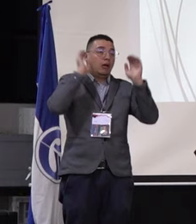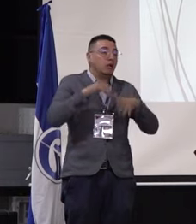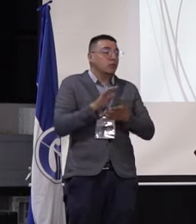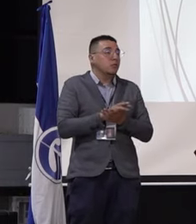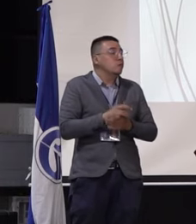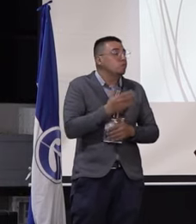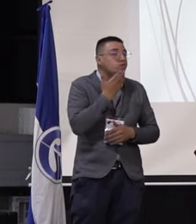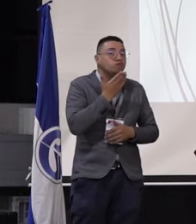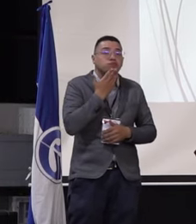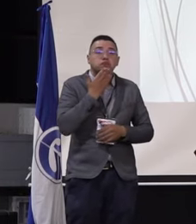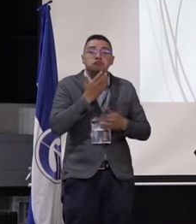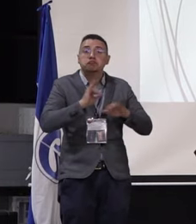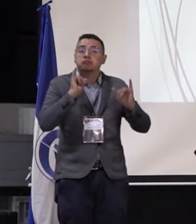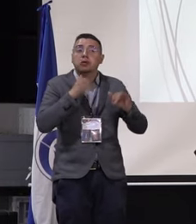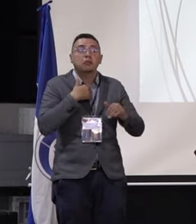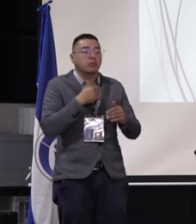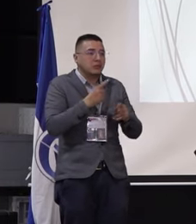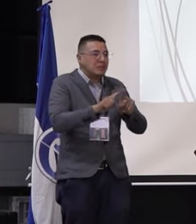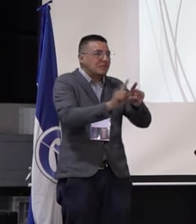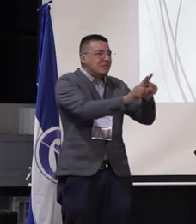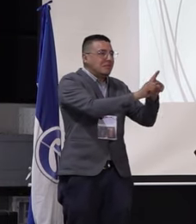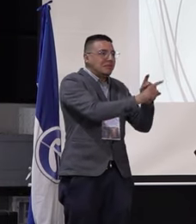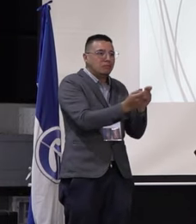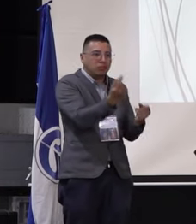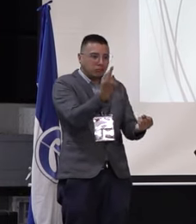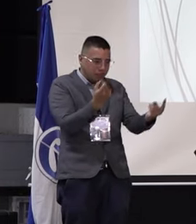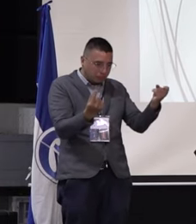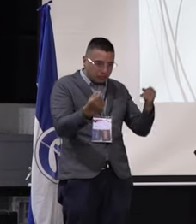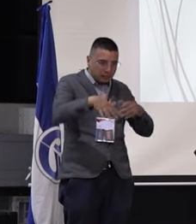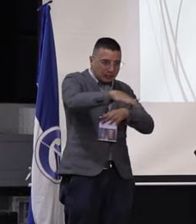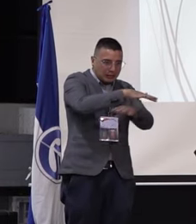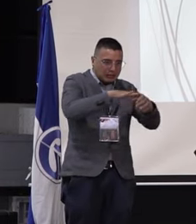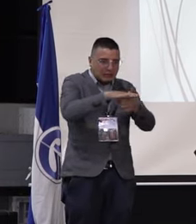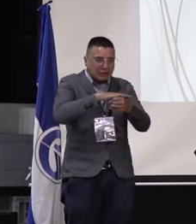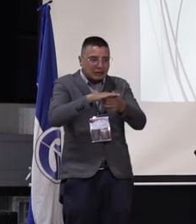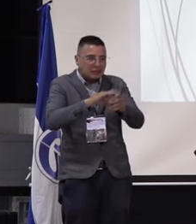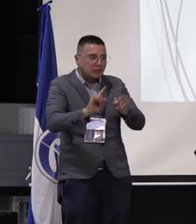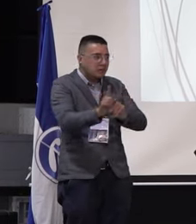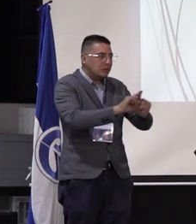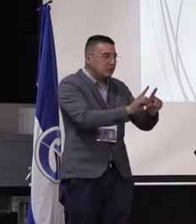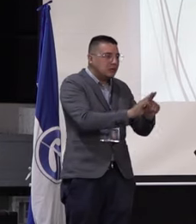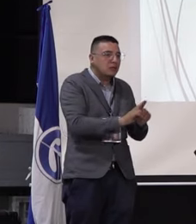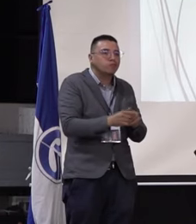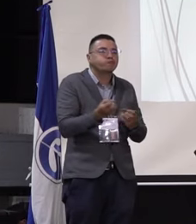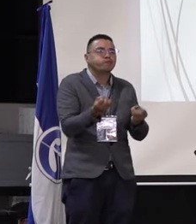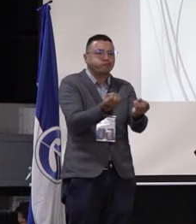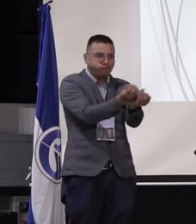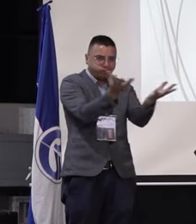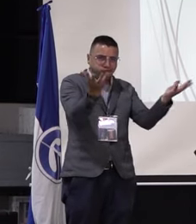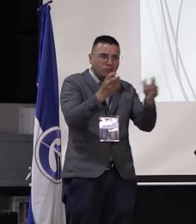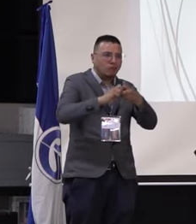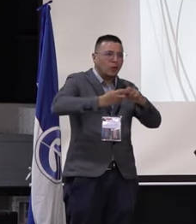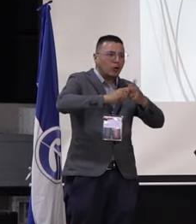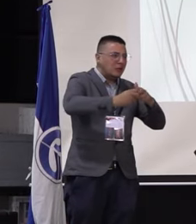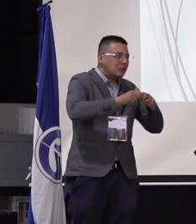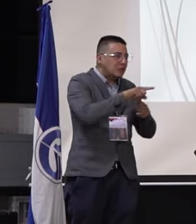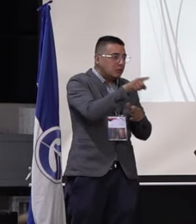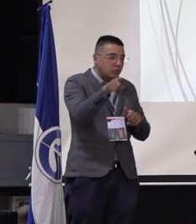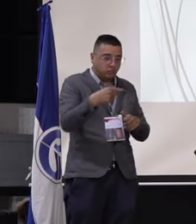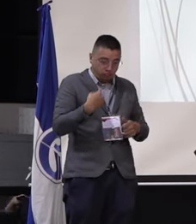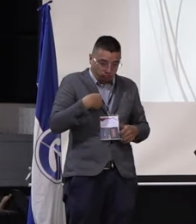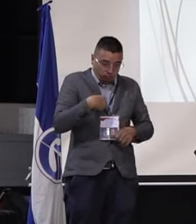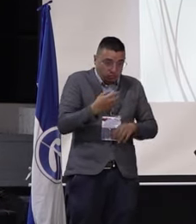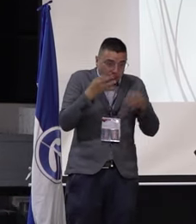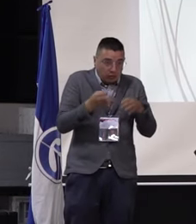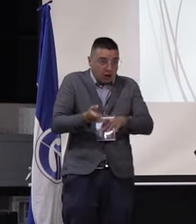porque nosotros nos estamos enfrentando distintas realidades sociales y estas son dinámicas y cambiantes, hay muchas problemáticas que incluso nosotros